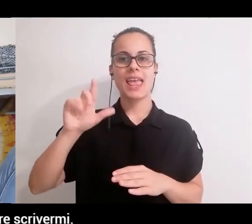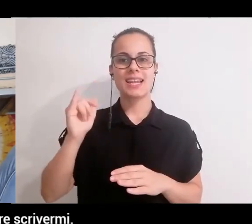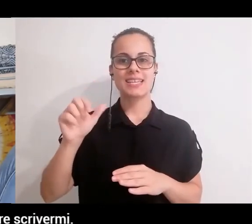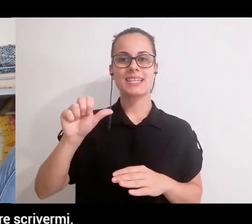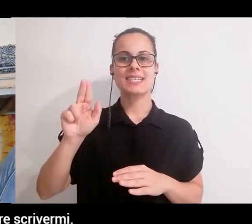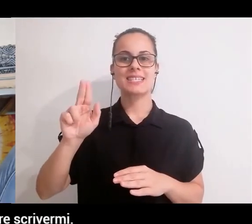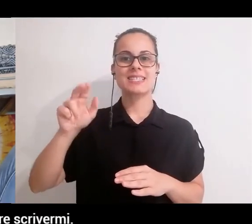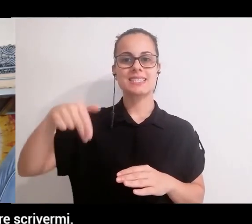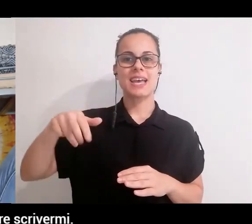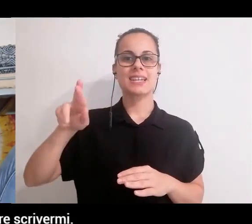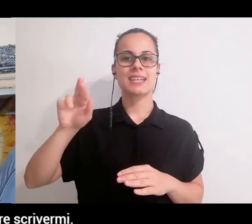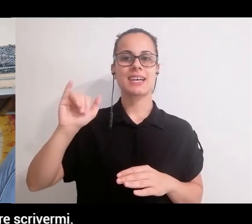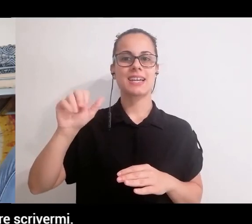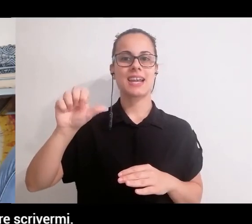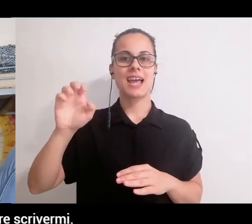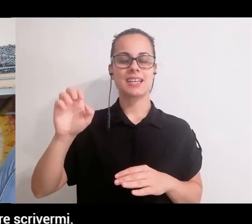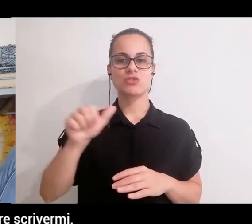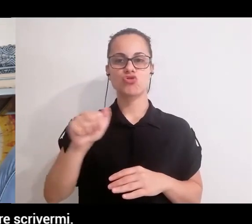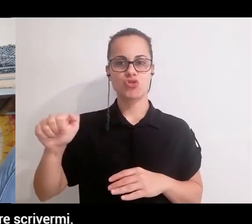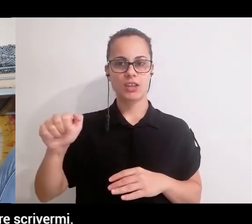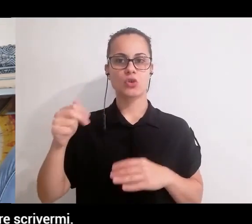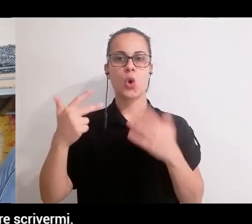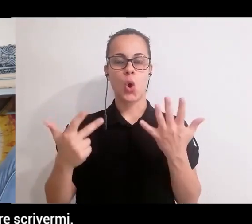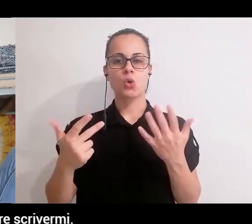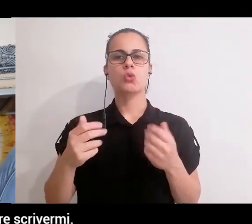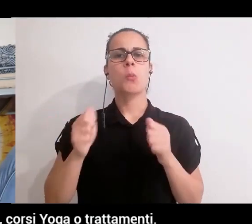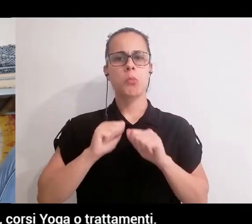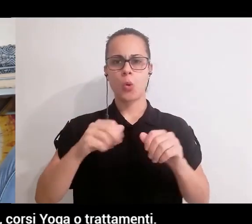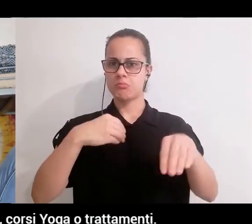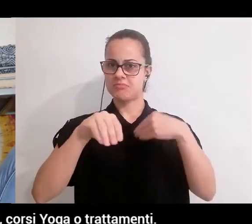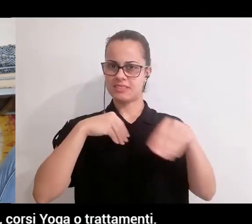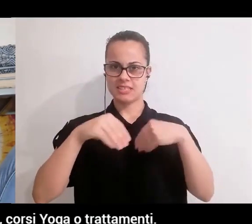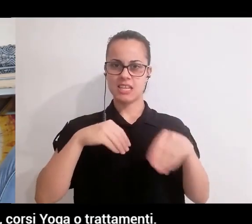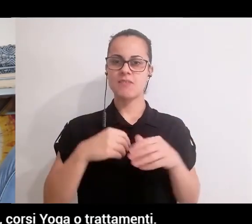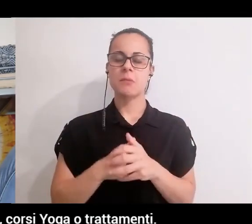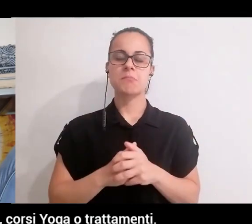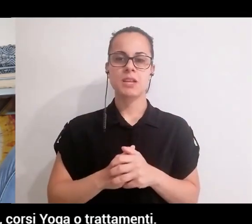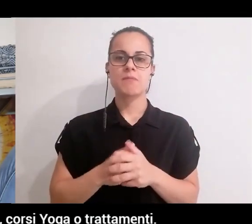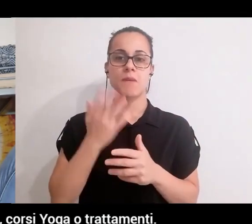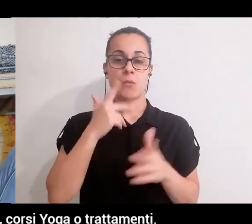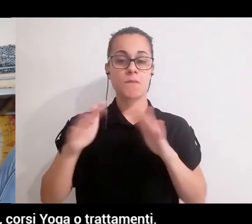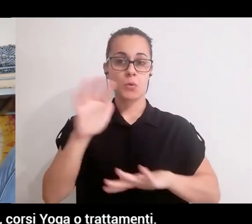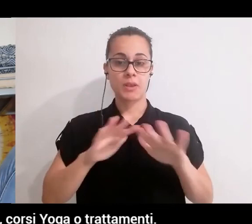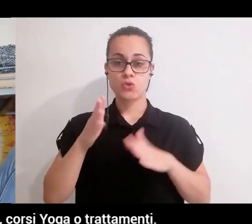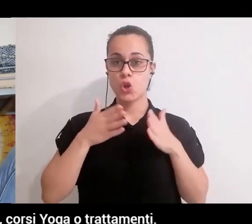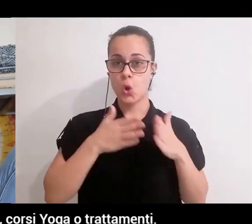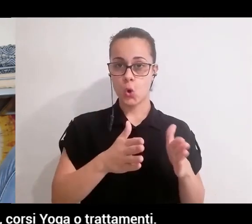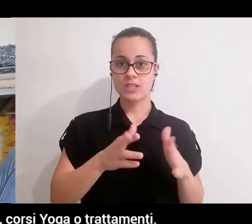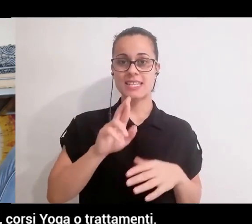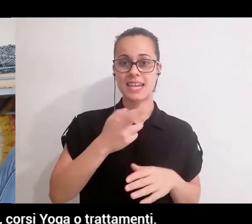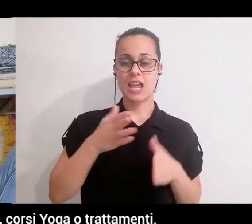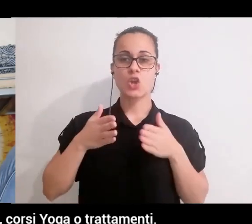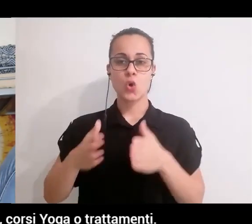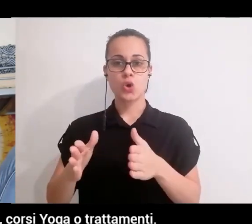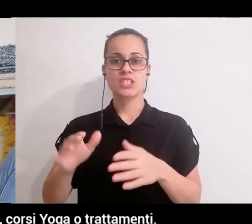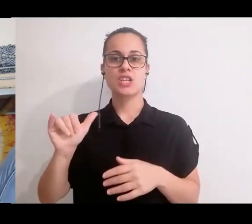ElisanRise108 e seguirmi oppure scrivermi se volete altre informazioni su corsi reiki corsi yoga